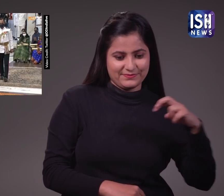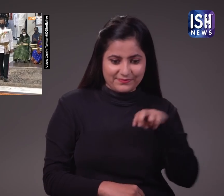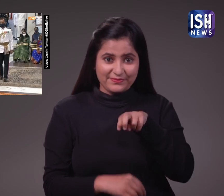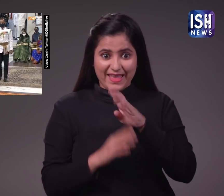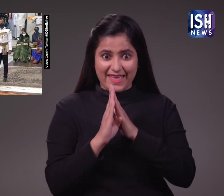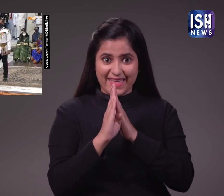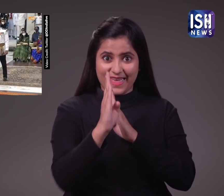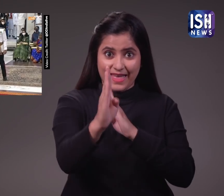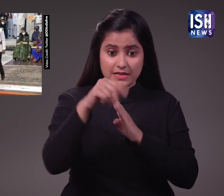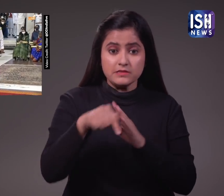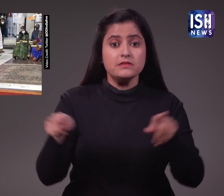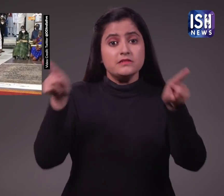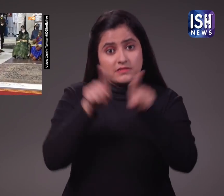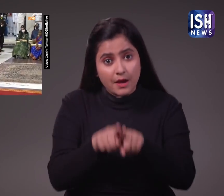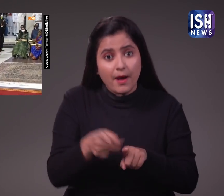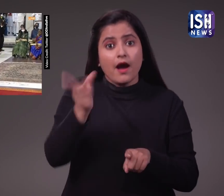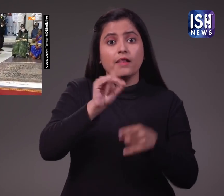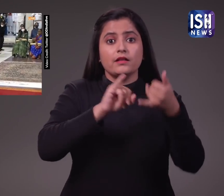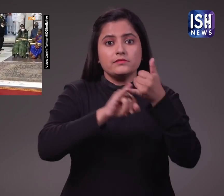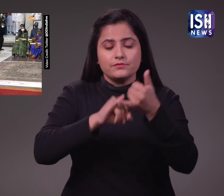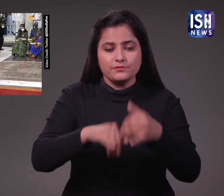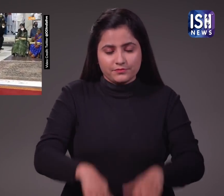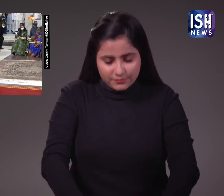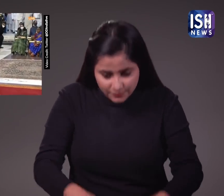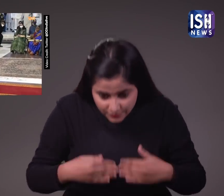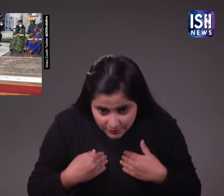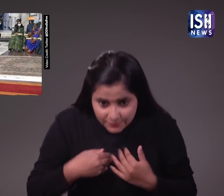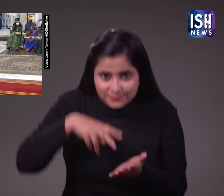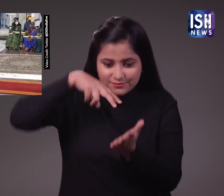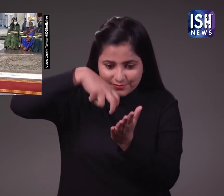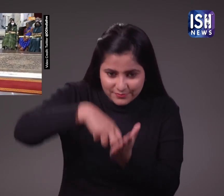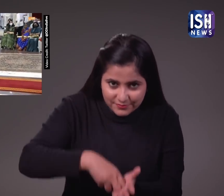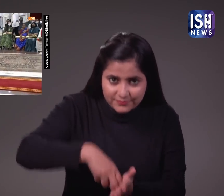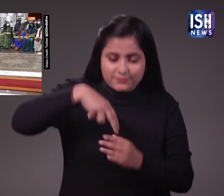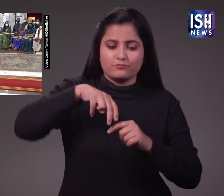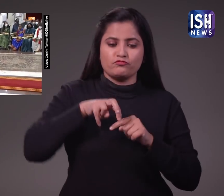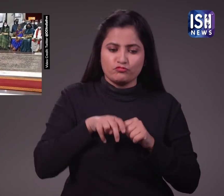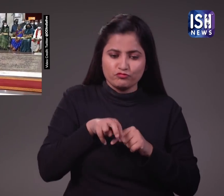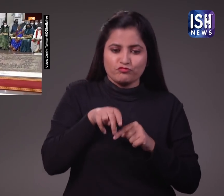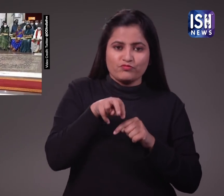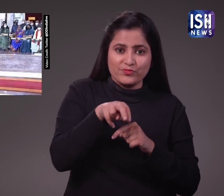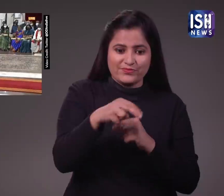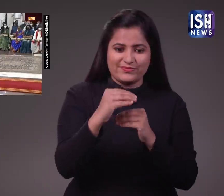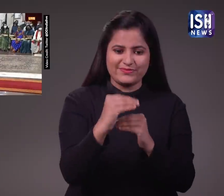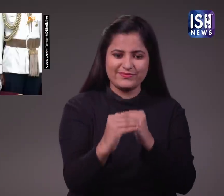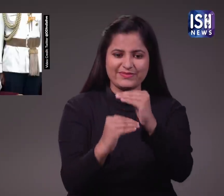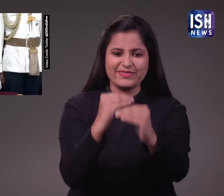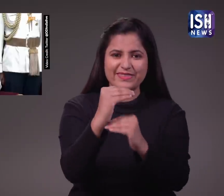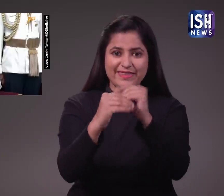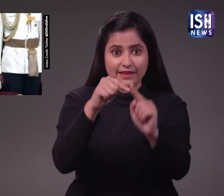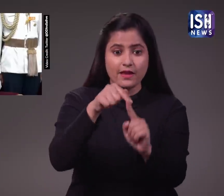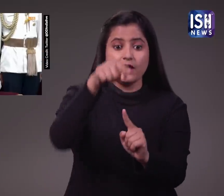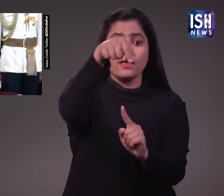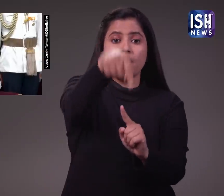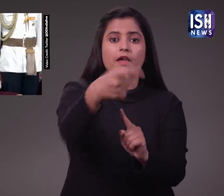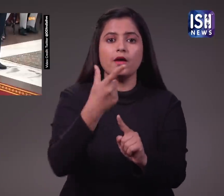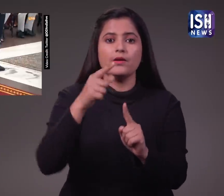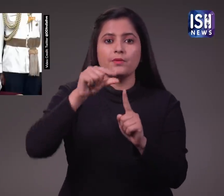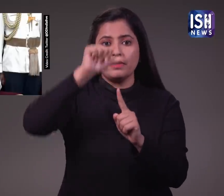वह फिर उठे चले और स्टेट से थोड़े दूर फिर जुके जब बेटायस पहुचे तो उन्होंने फिर से राष्ट्रपती